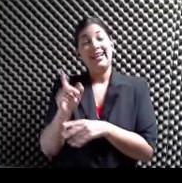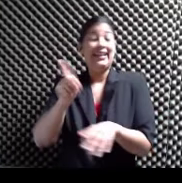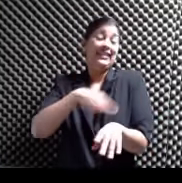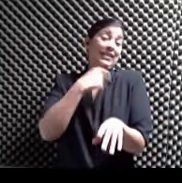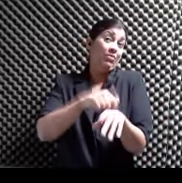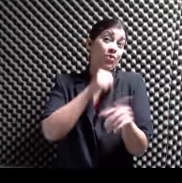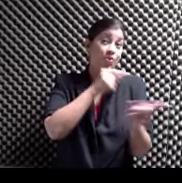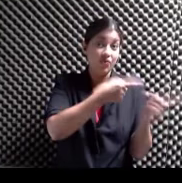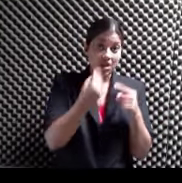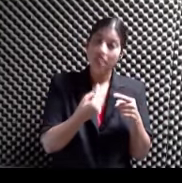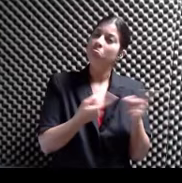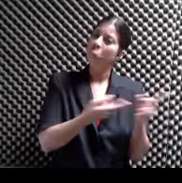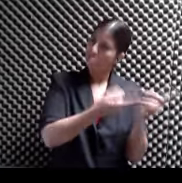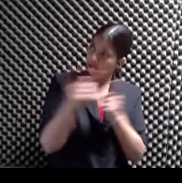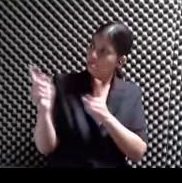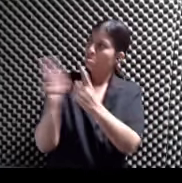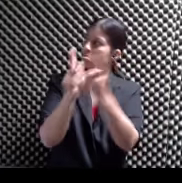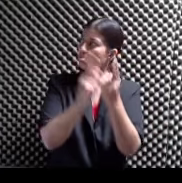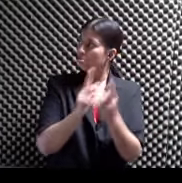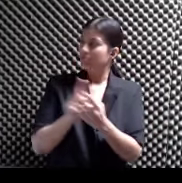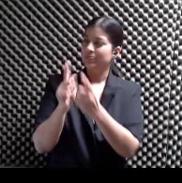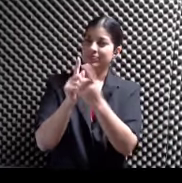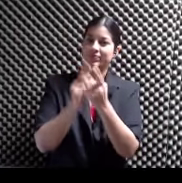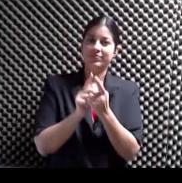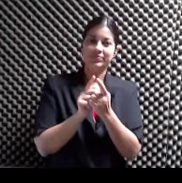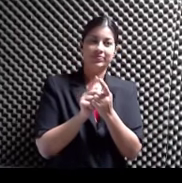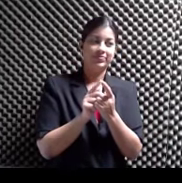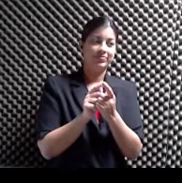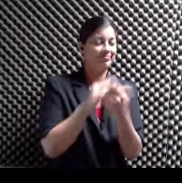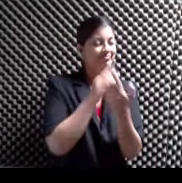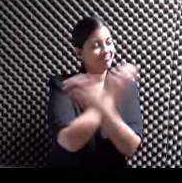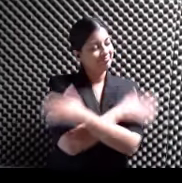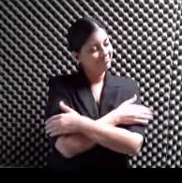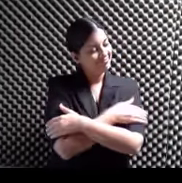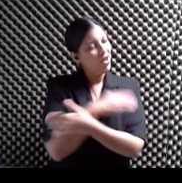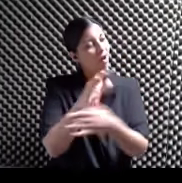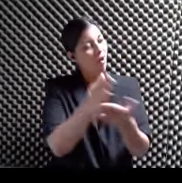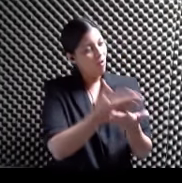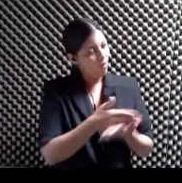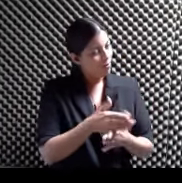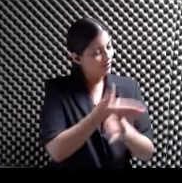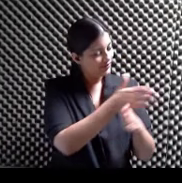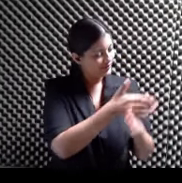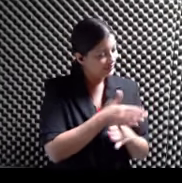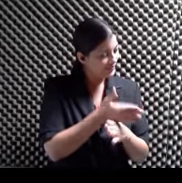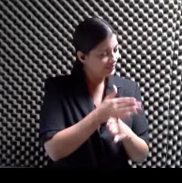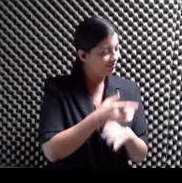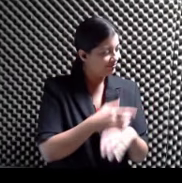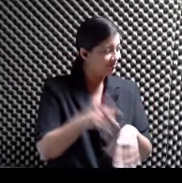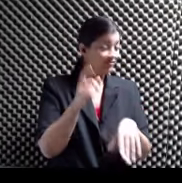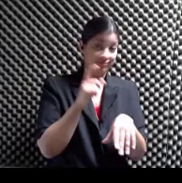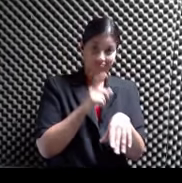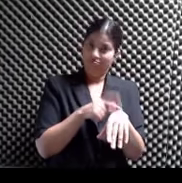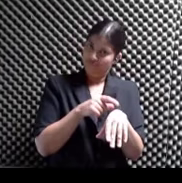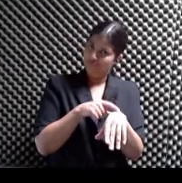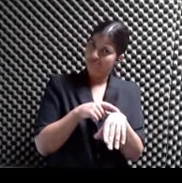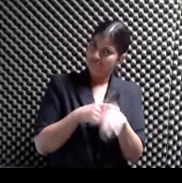Pues allí nos vemos Y nos vamos a dar un abrazo Y vamos a compartir Y vamos a pasar un ratito En Franca Camaradería Así será es